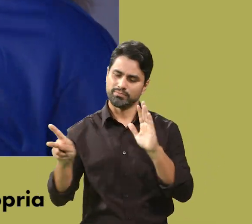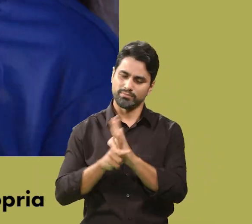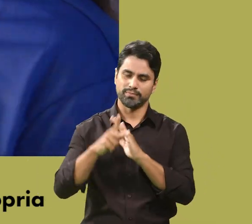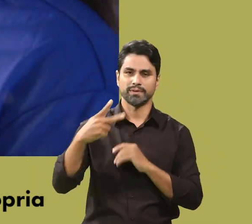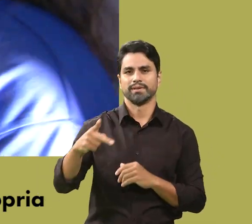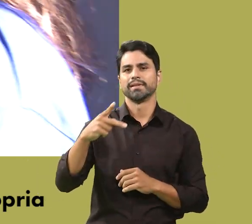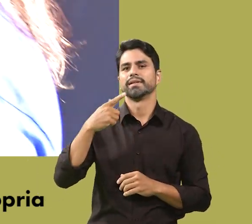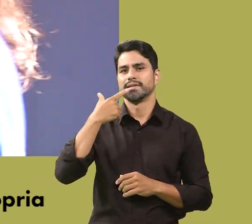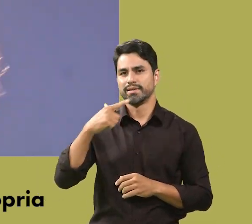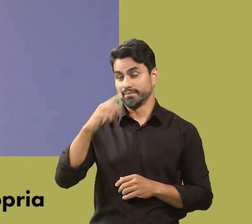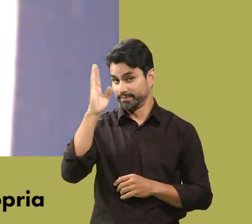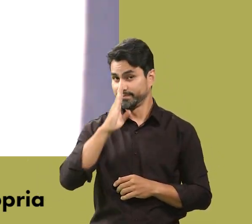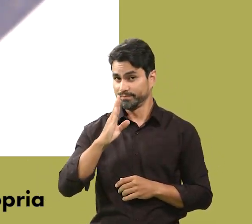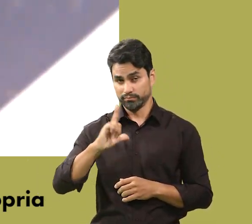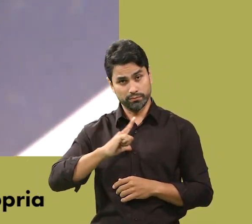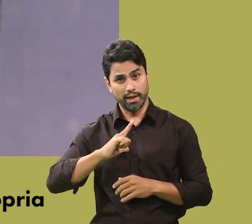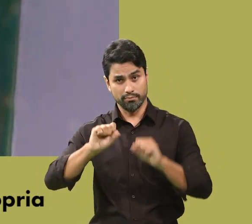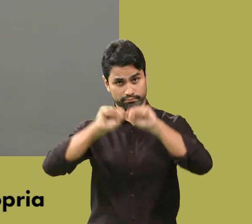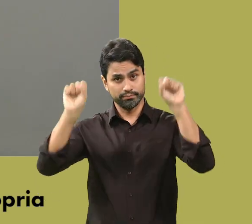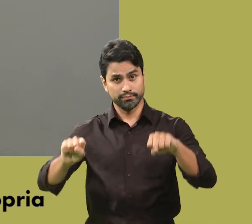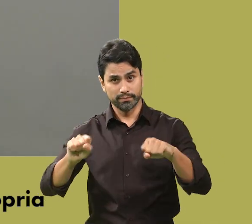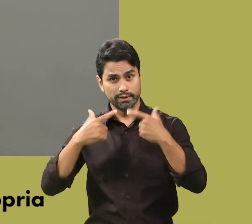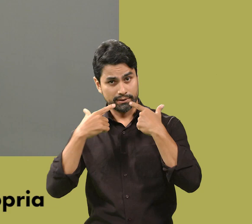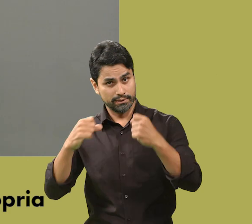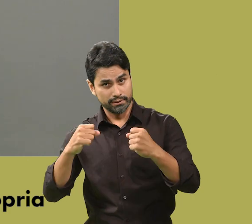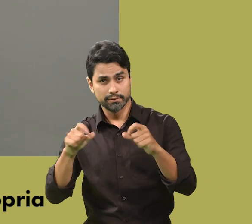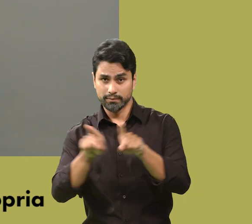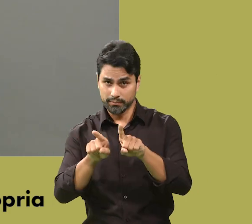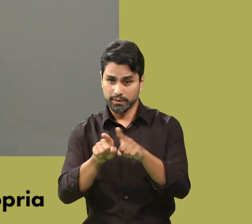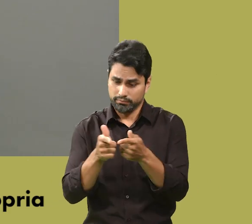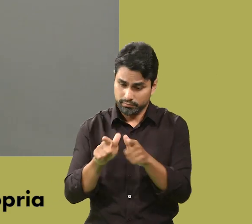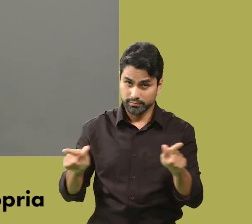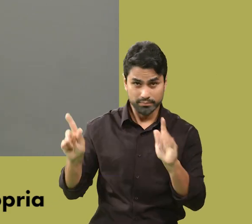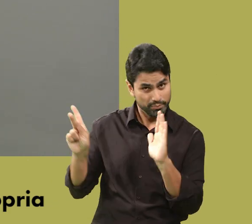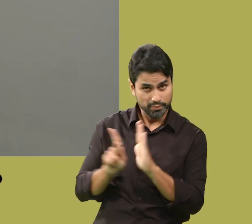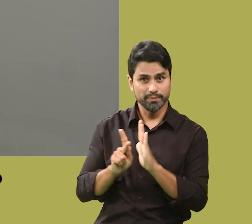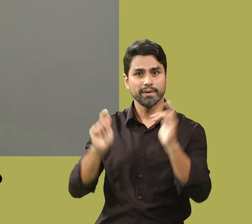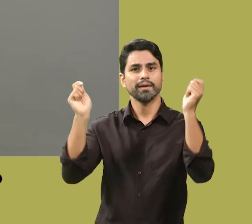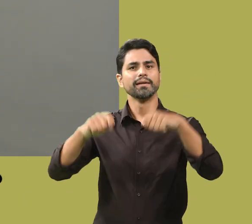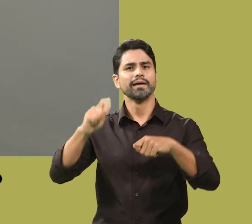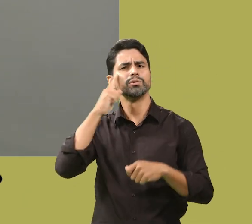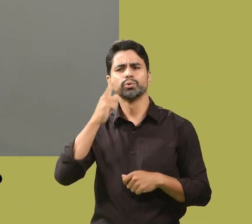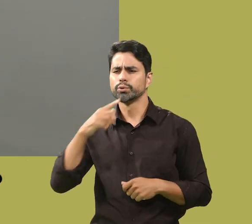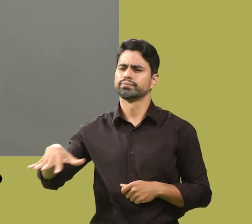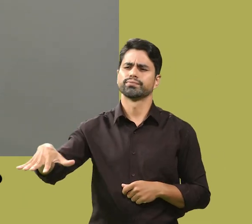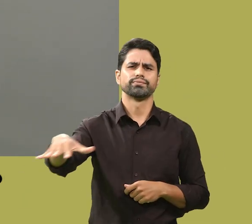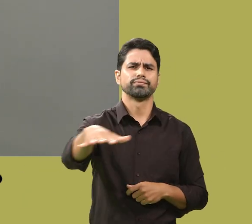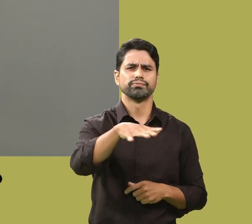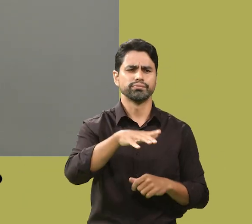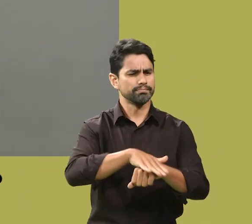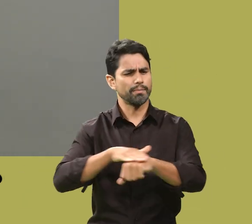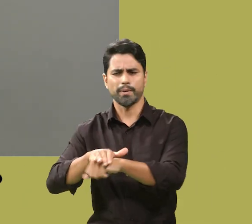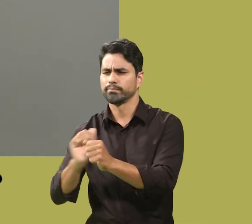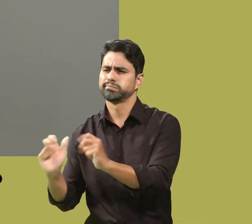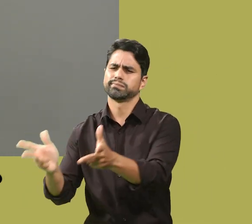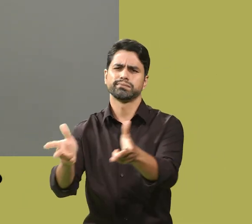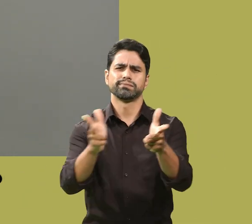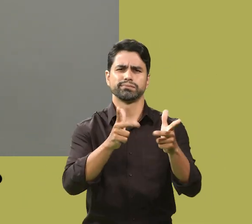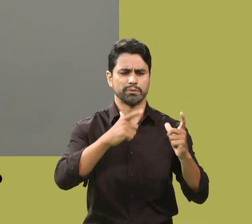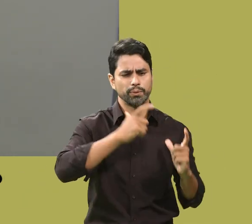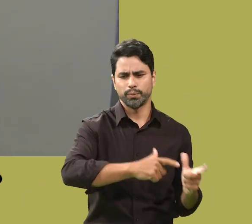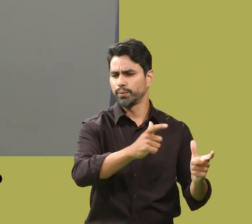Libras foi reconhecida como um sistema linguístico com gramática própria para garantir a comunicação